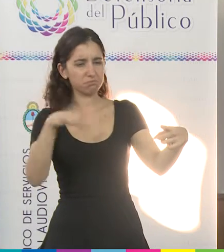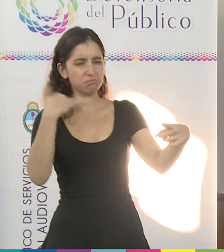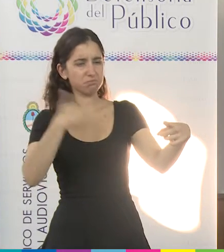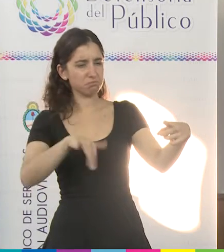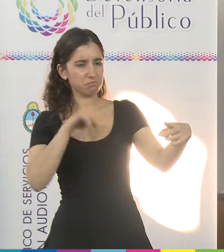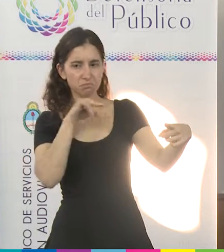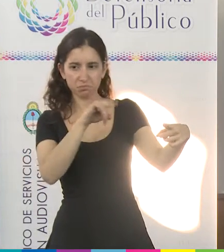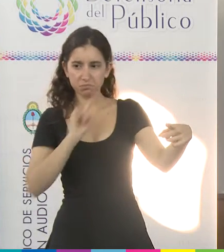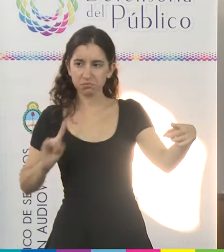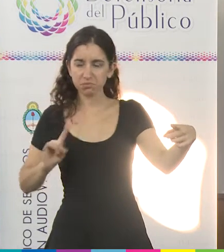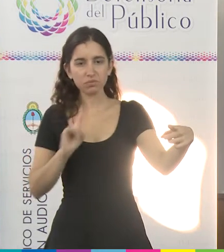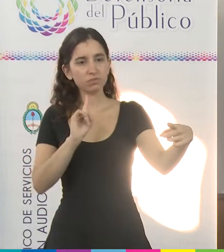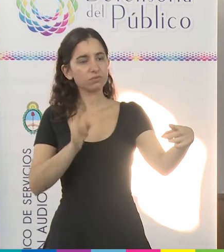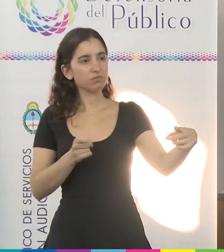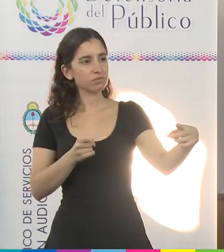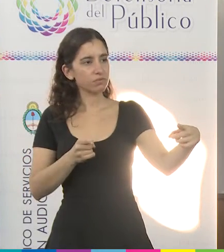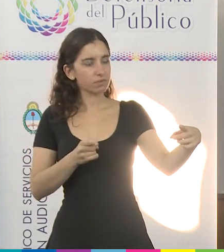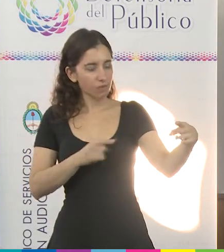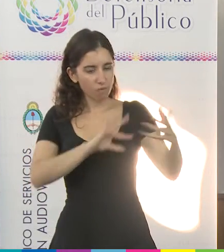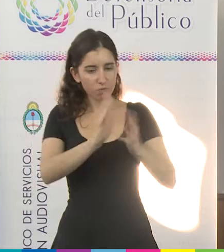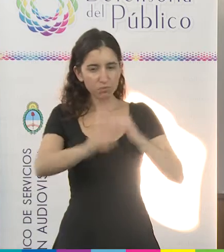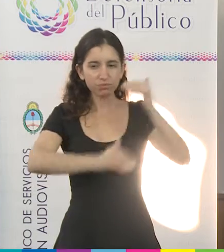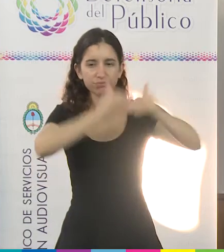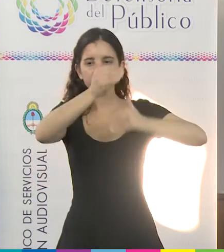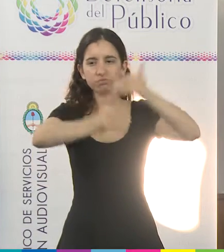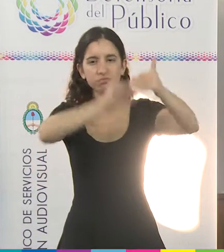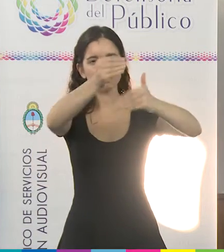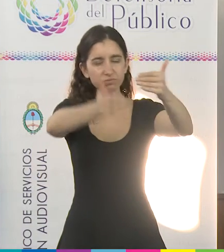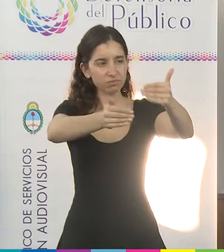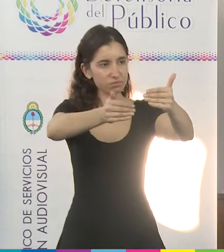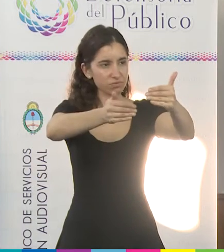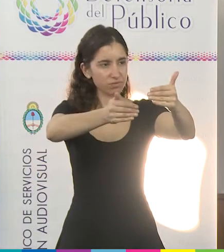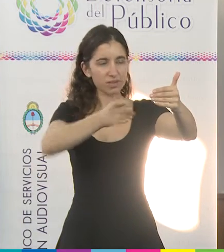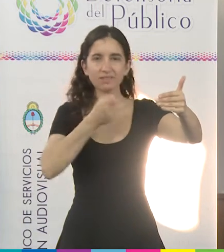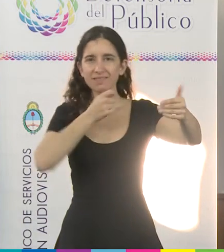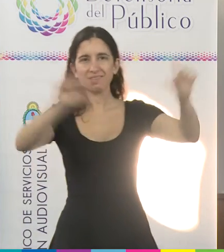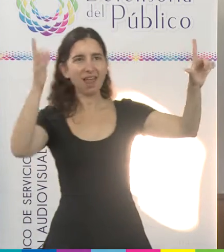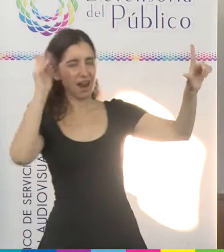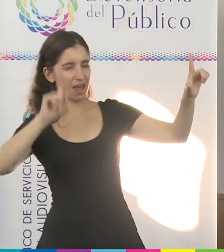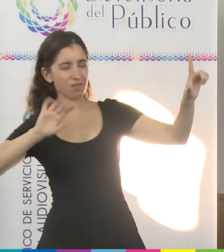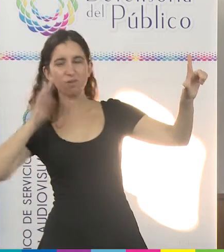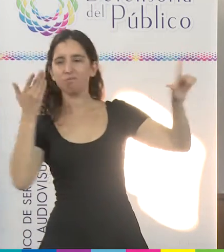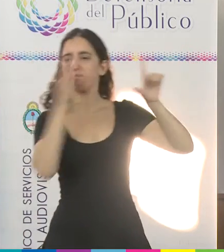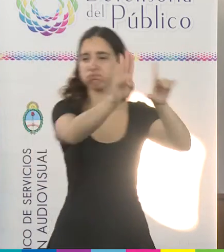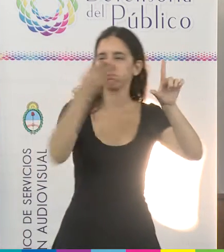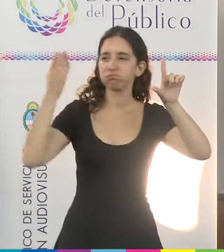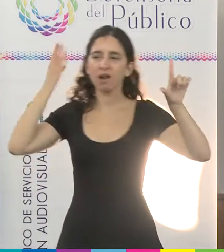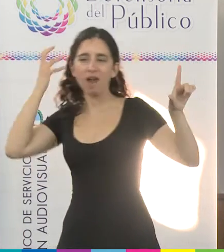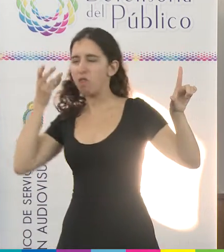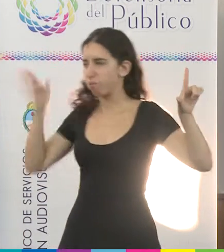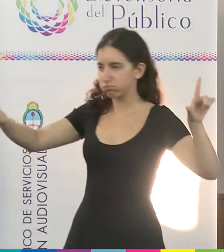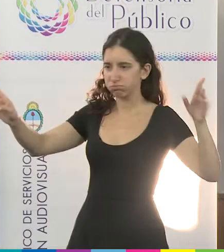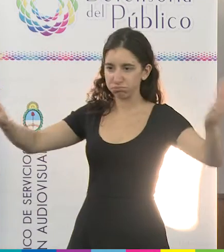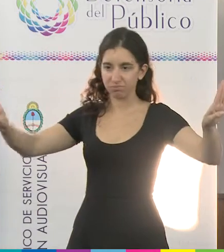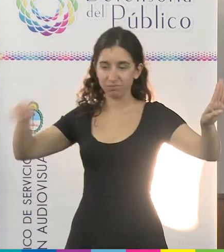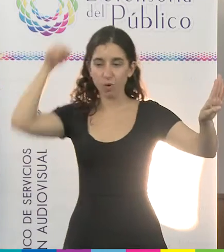Tener allí siempre la posibilidad de construir una alternativa al cerrojo mediático, impuesto ahora por la gestión,